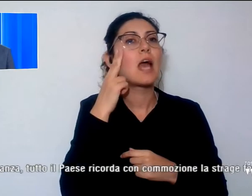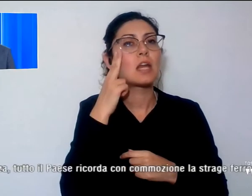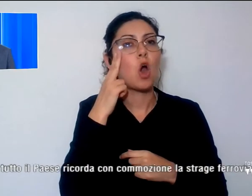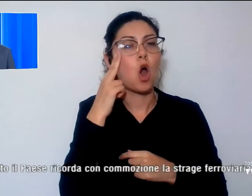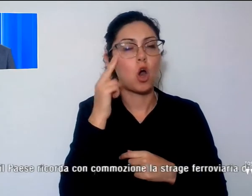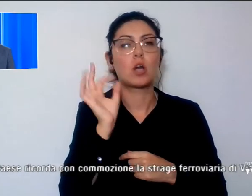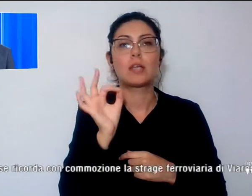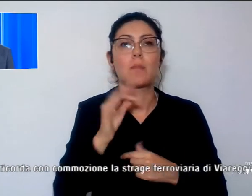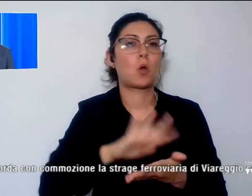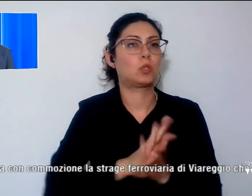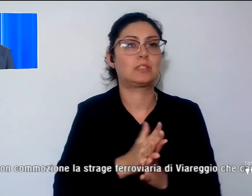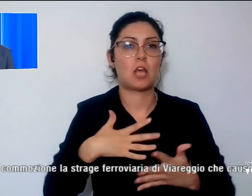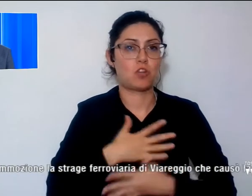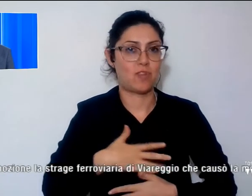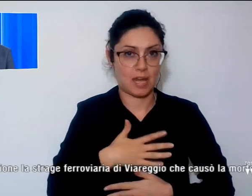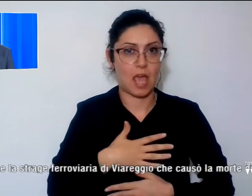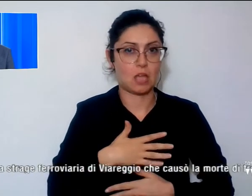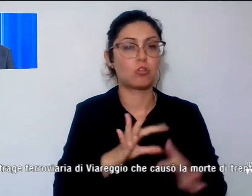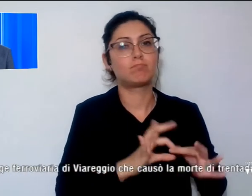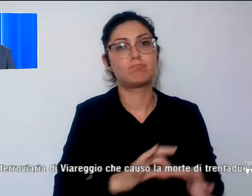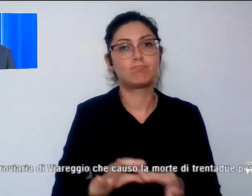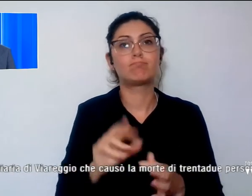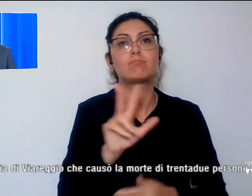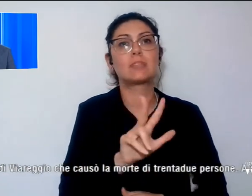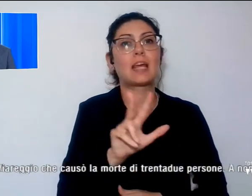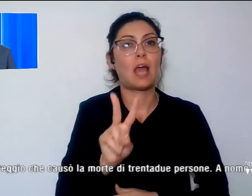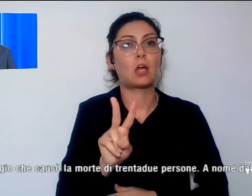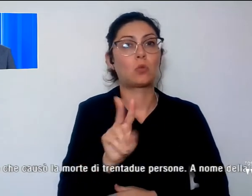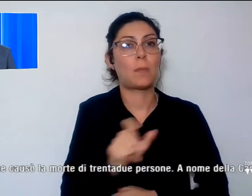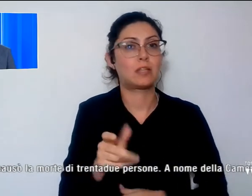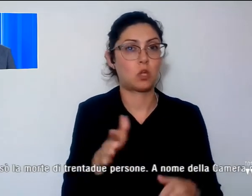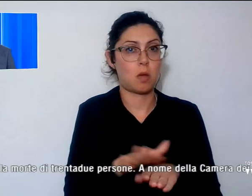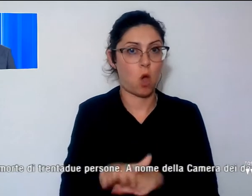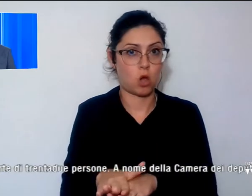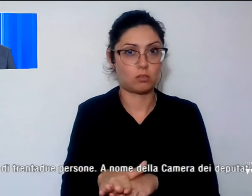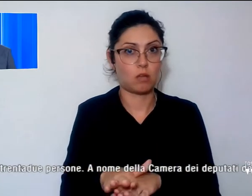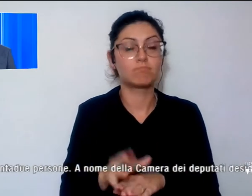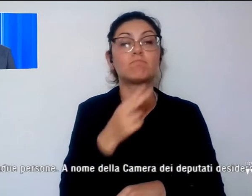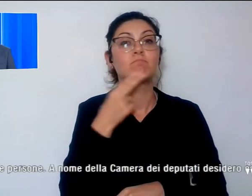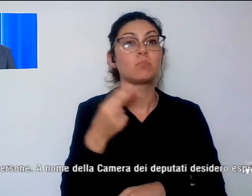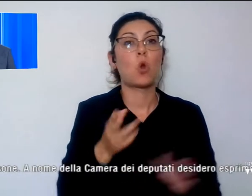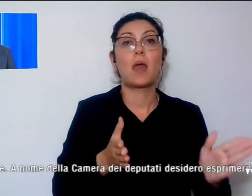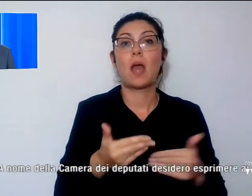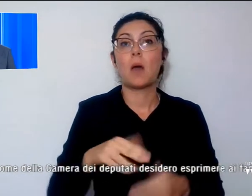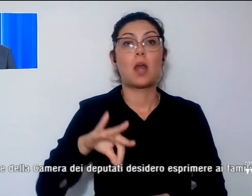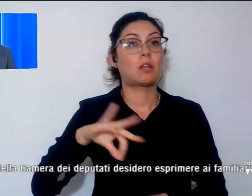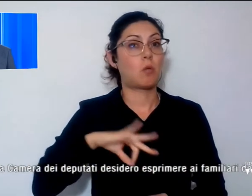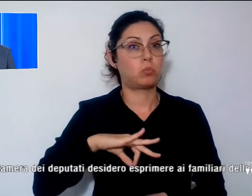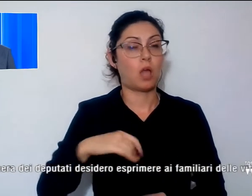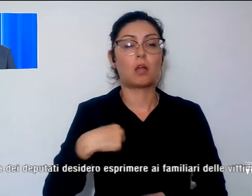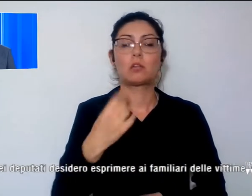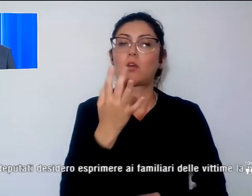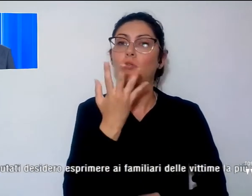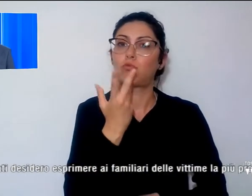che causò appunto la morte di 32 persone. A nome della Camera dei Deputati, desidero esprimere ai